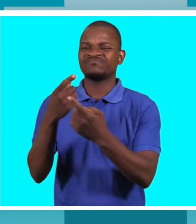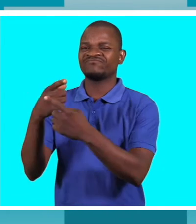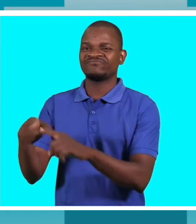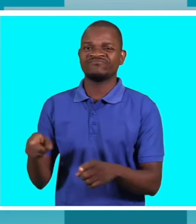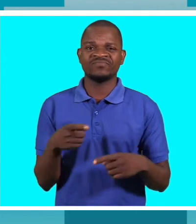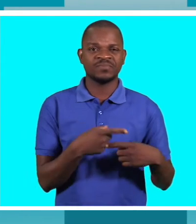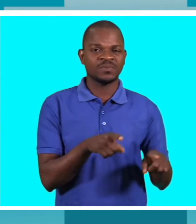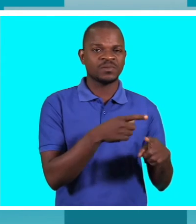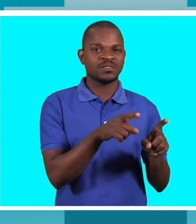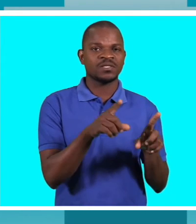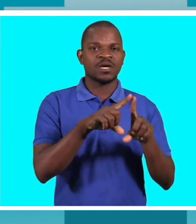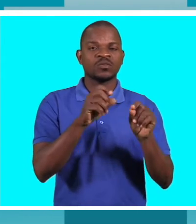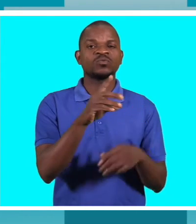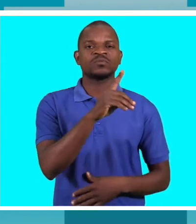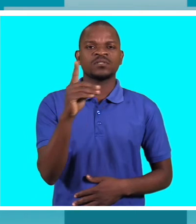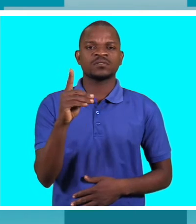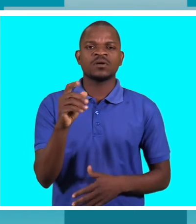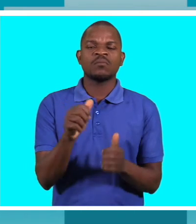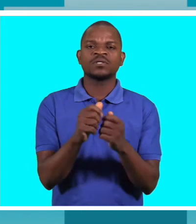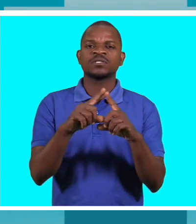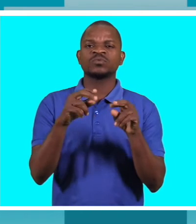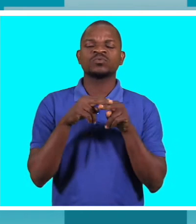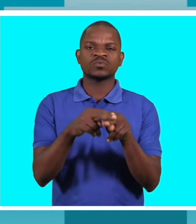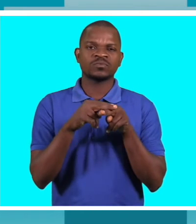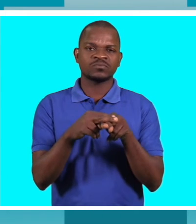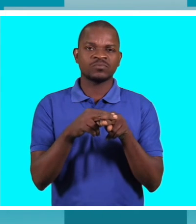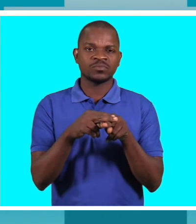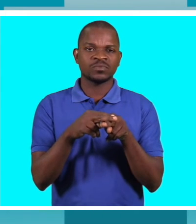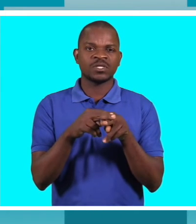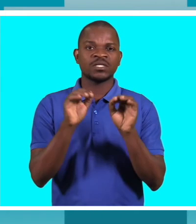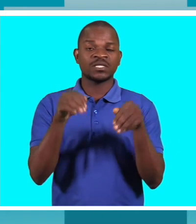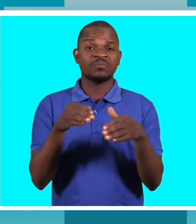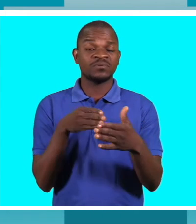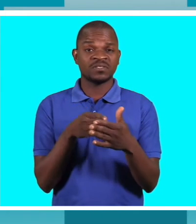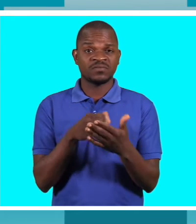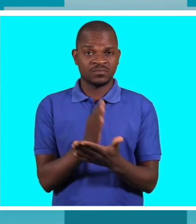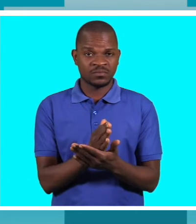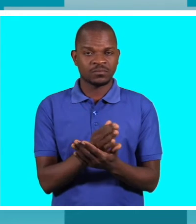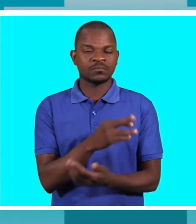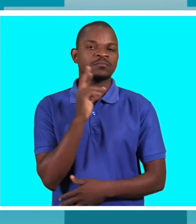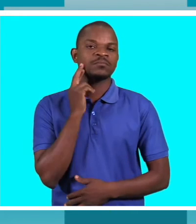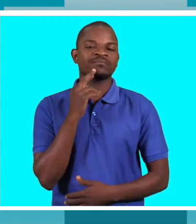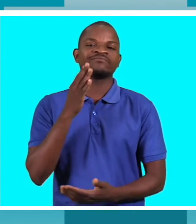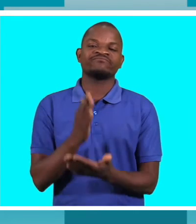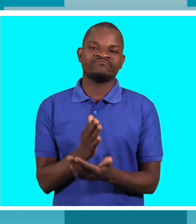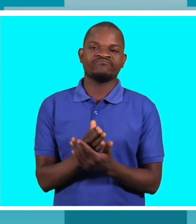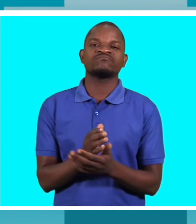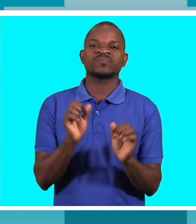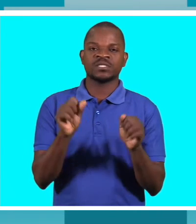relação ao transporte também é um desafio para a vossa associação. É um desafio muito grande, por